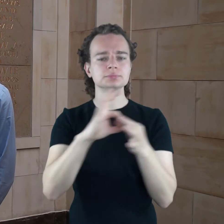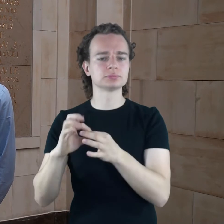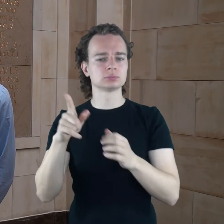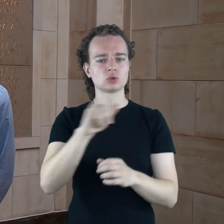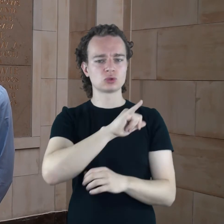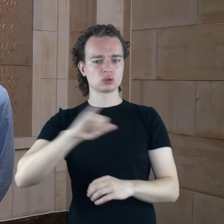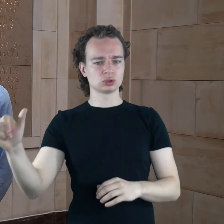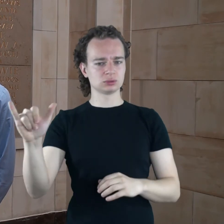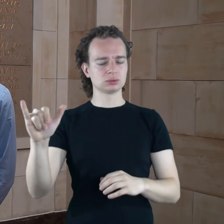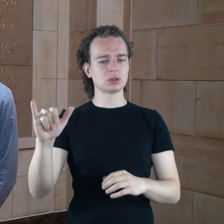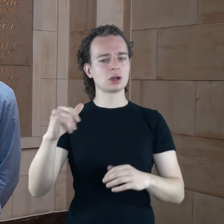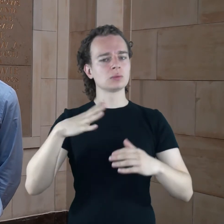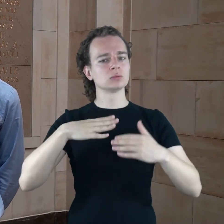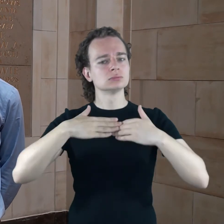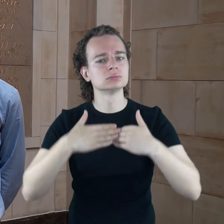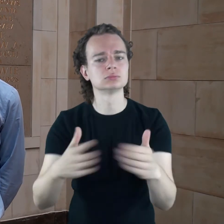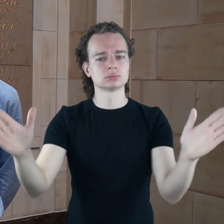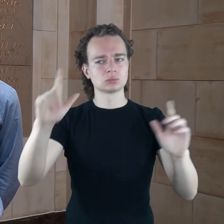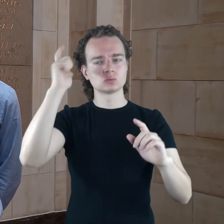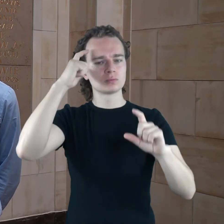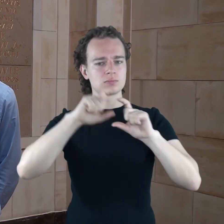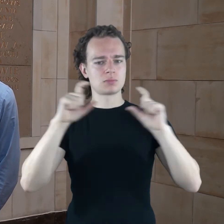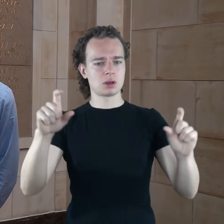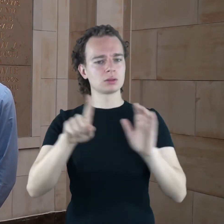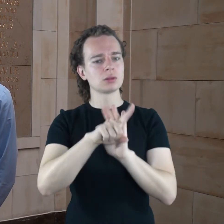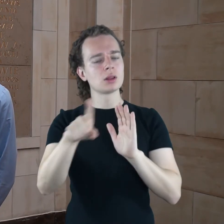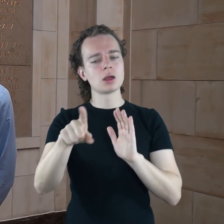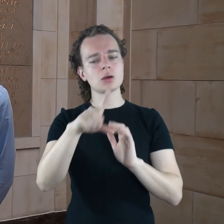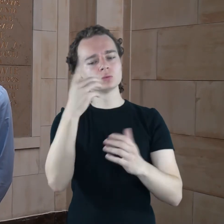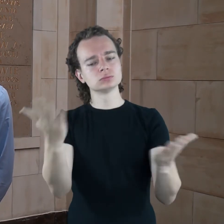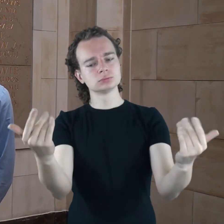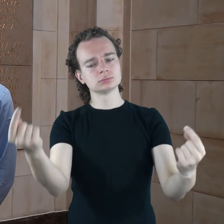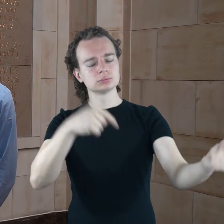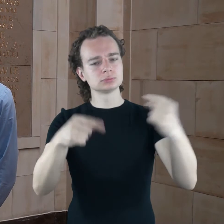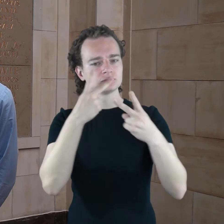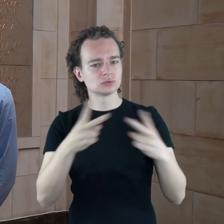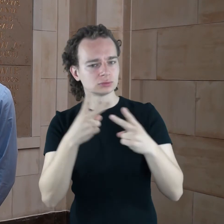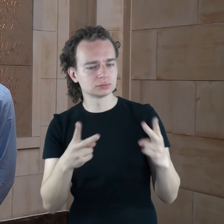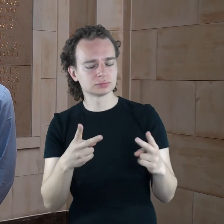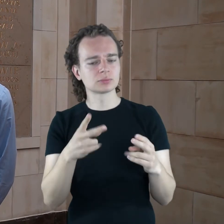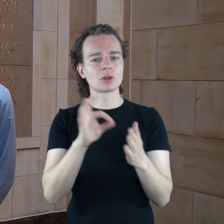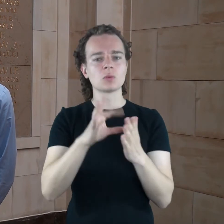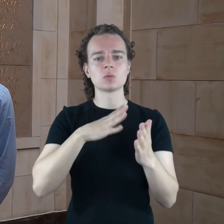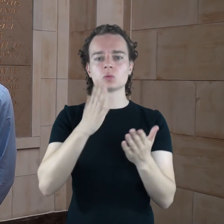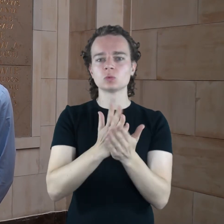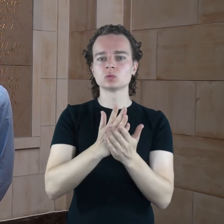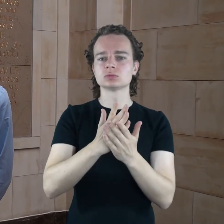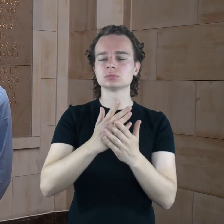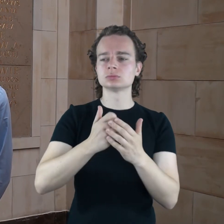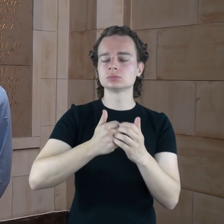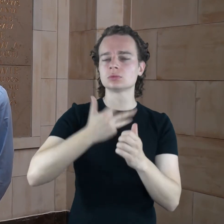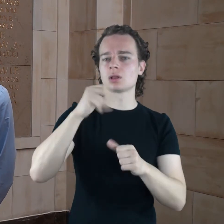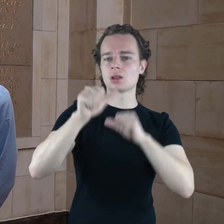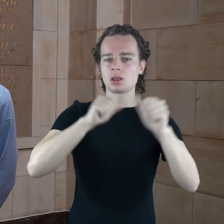wydarzenie wiąże się z kolei z rocznicą otwarcia gmachu dla